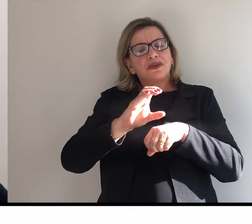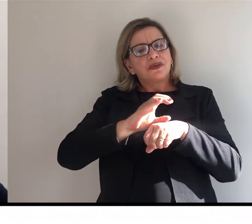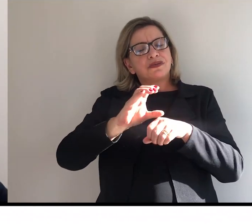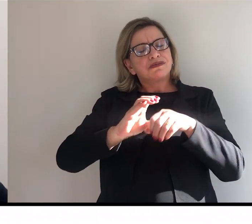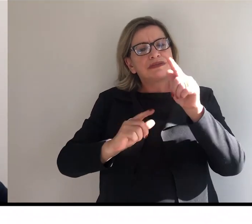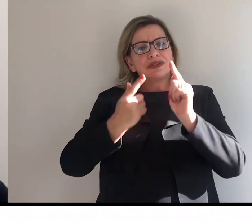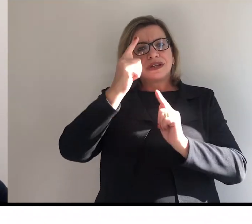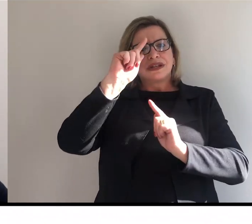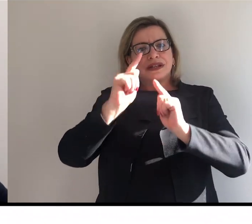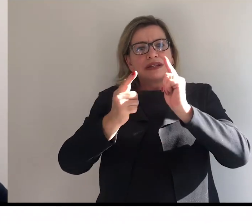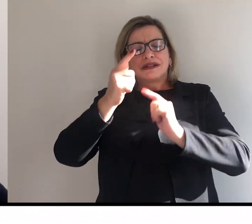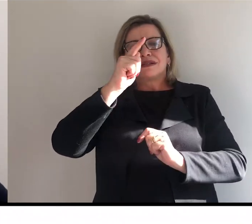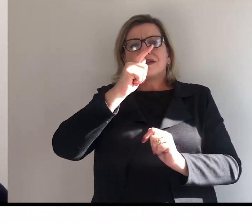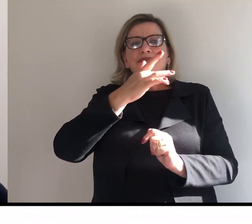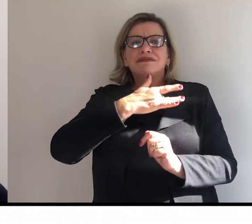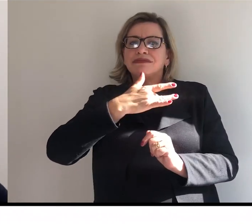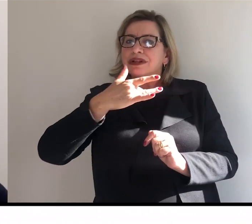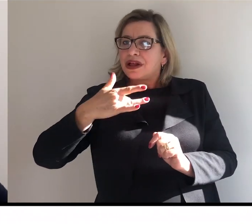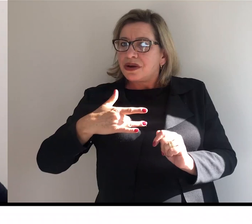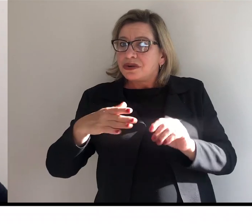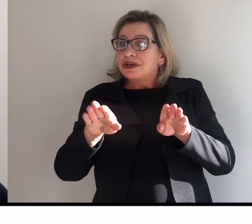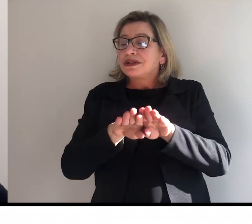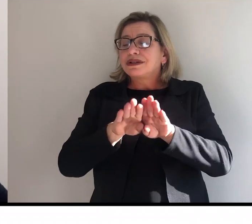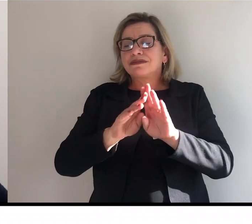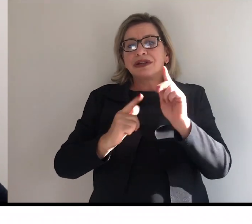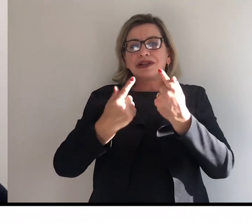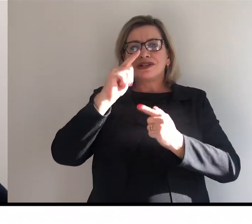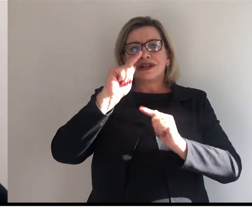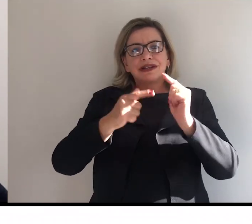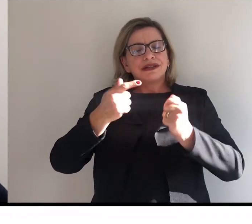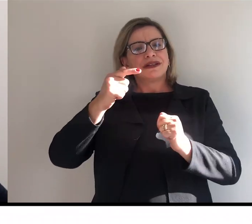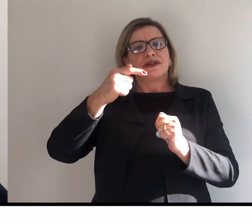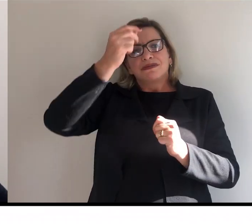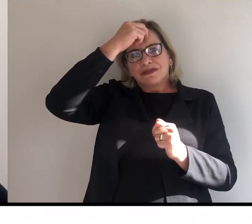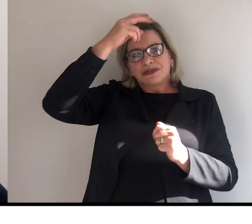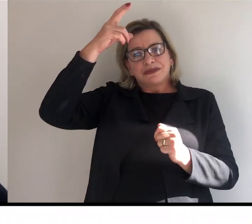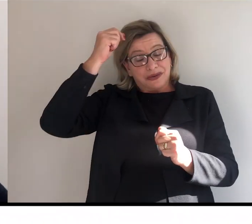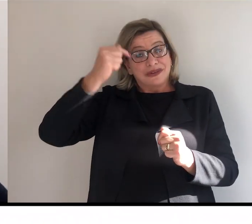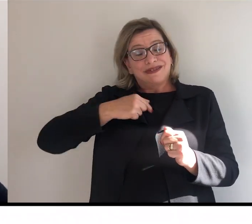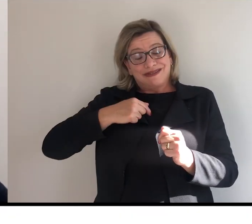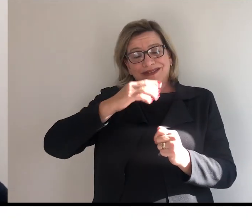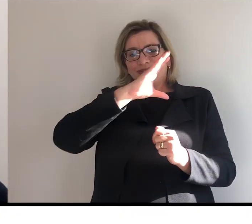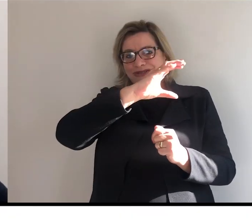em saúde e gestão pública municipal, qual eu coordeno nesse momento.